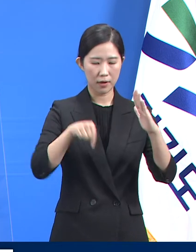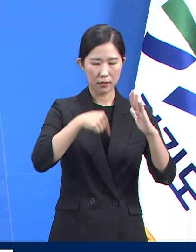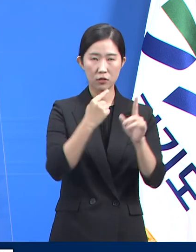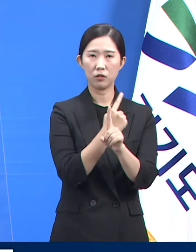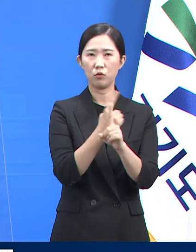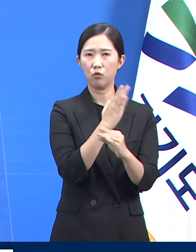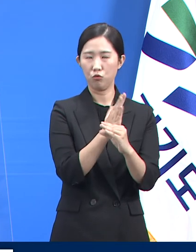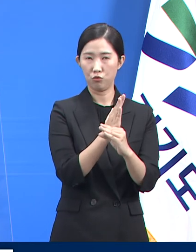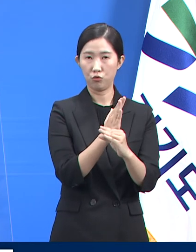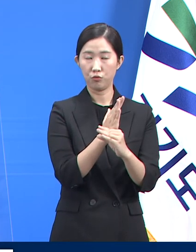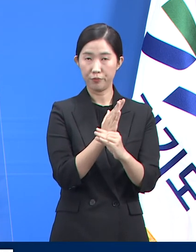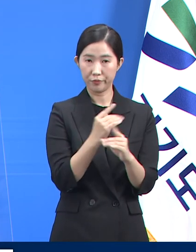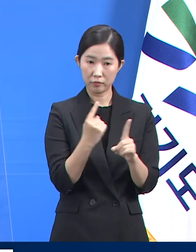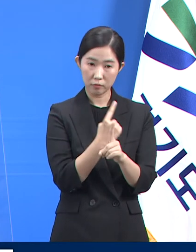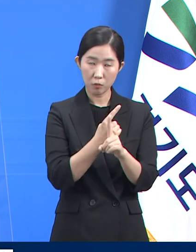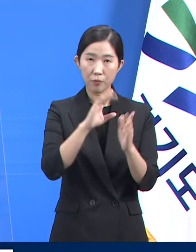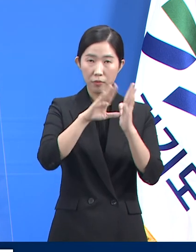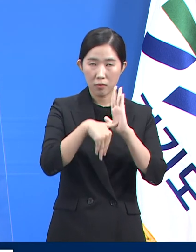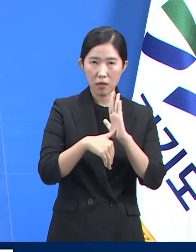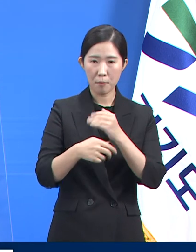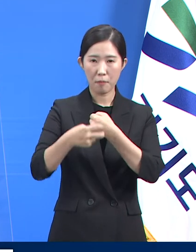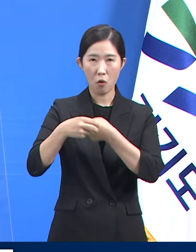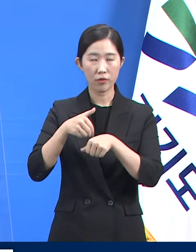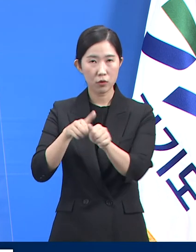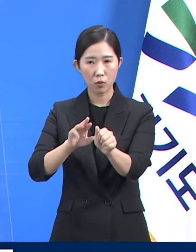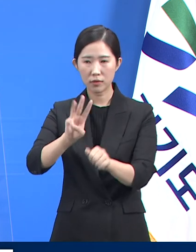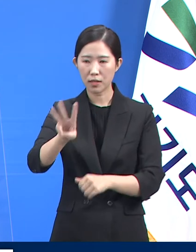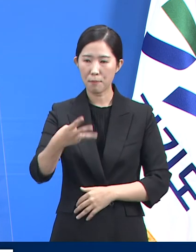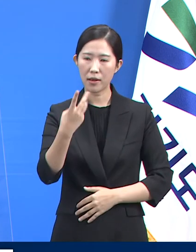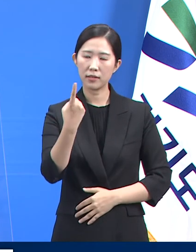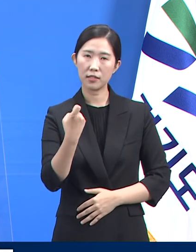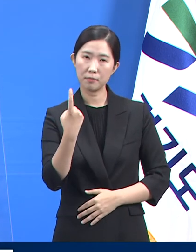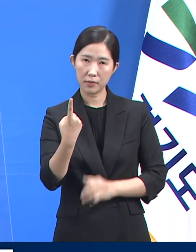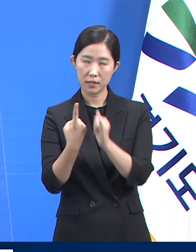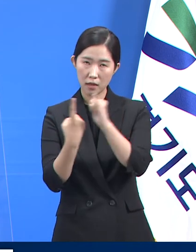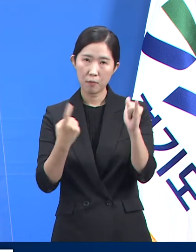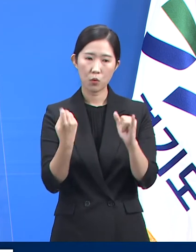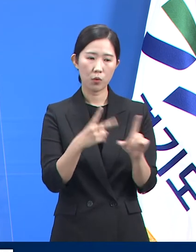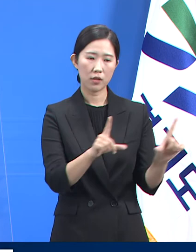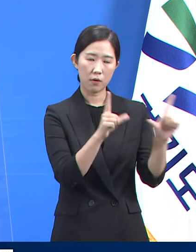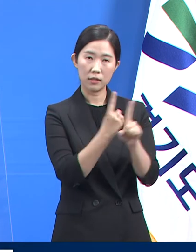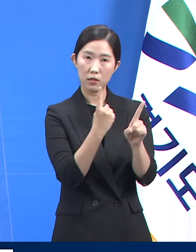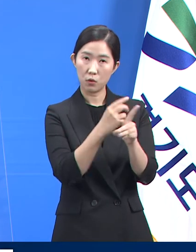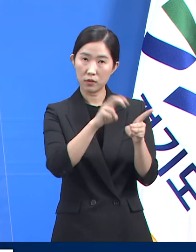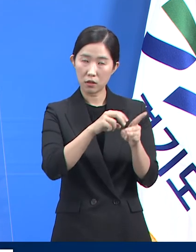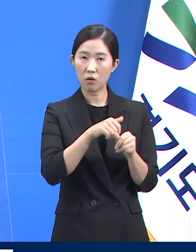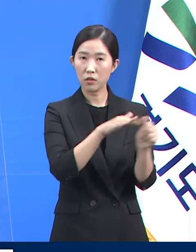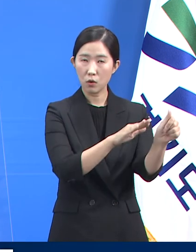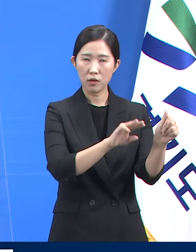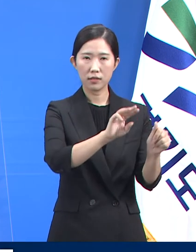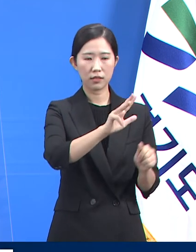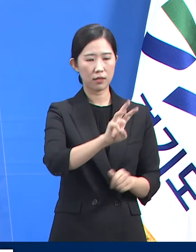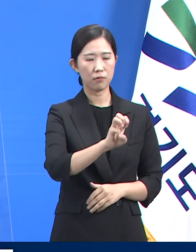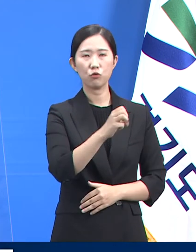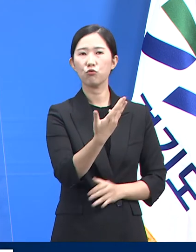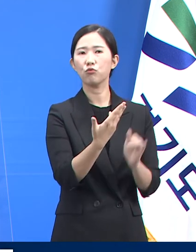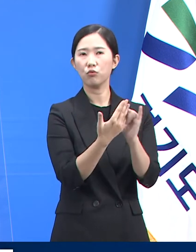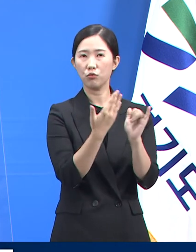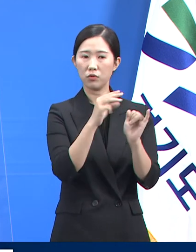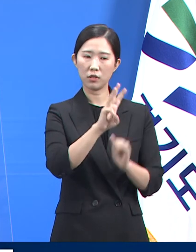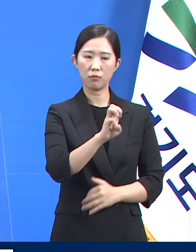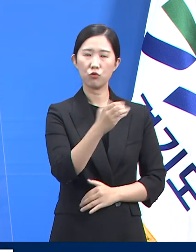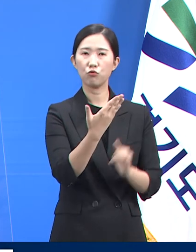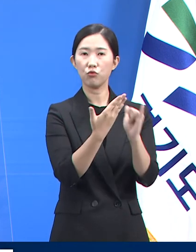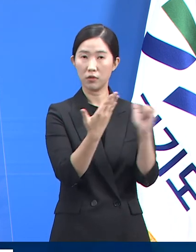재택치료 중 전남병원 이송은 311명, 생활치료센터 이송 인원은 39명이며 현재까지 3